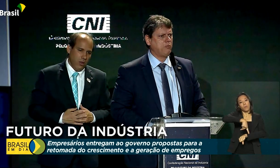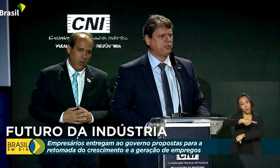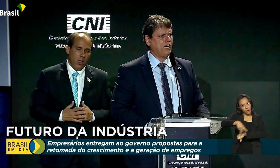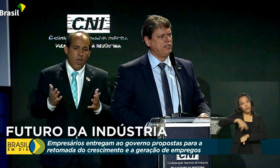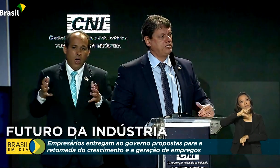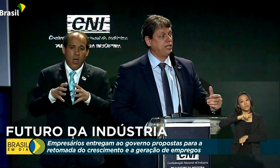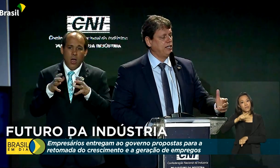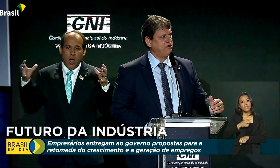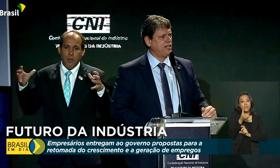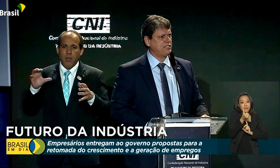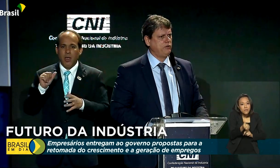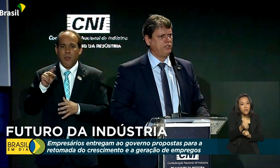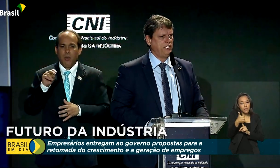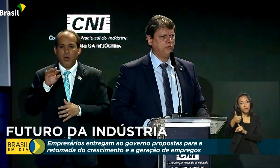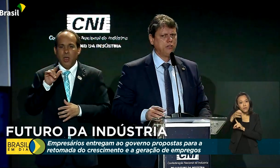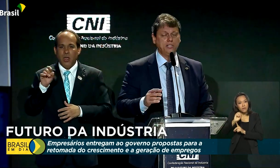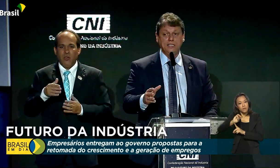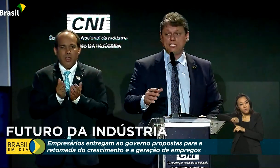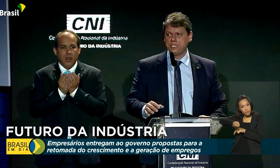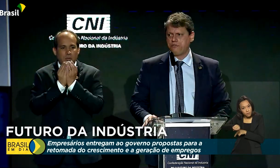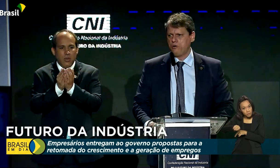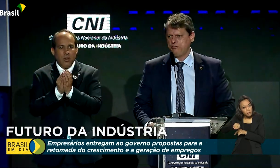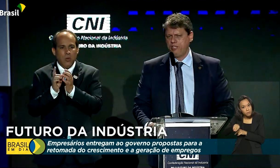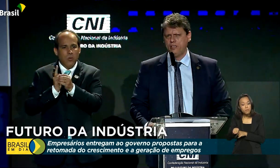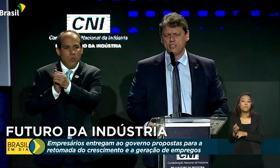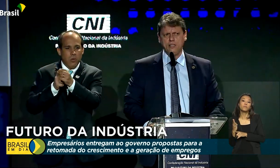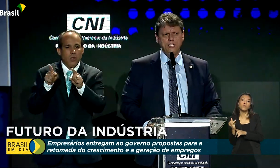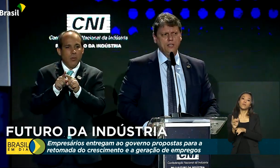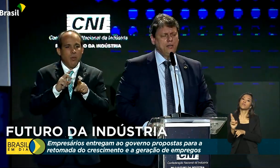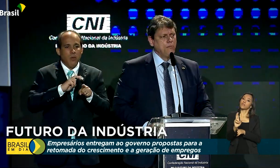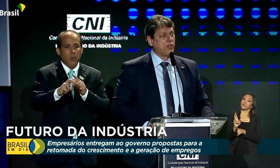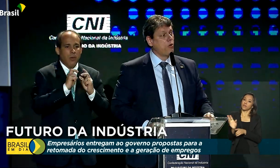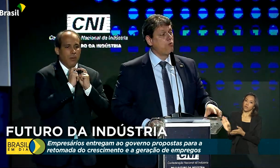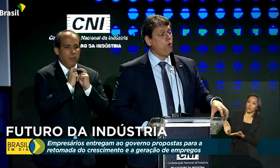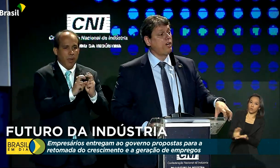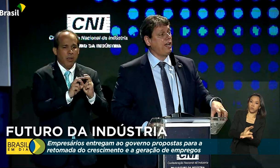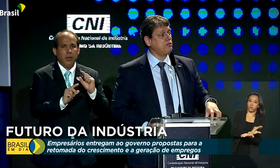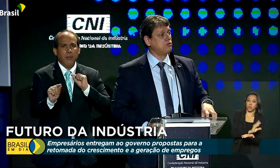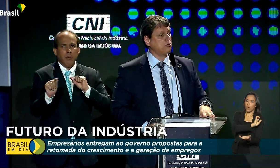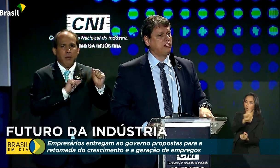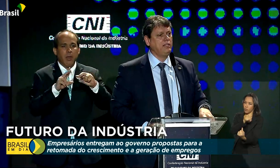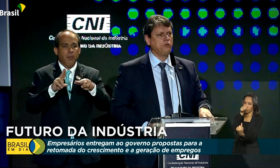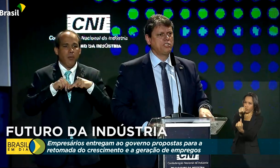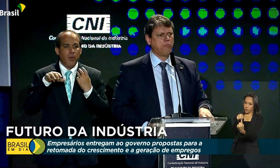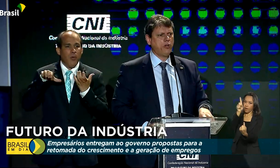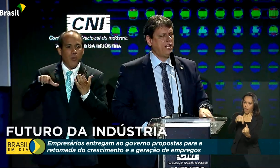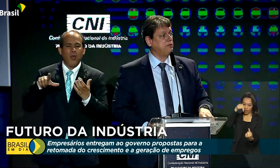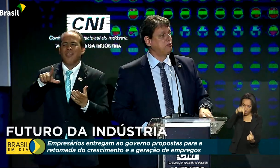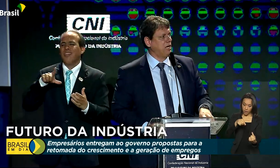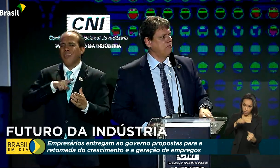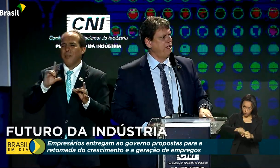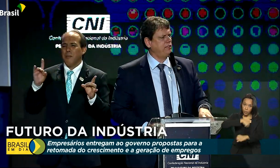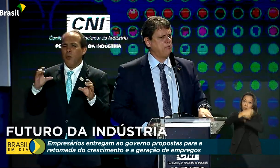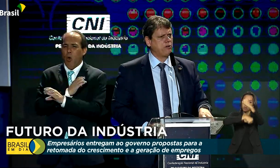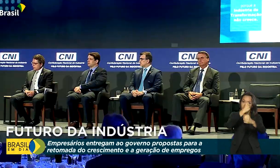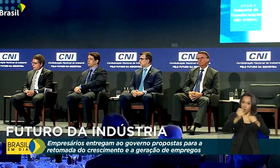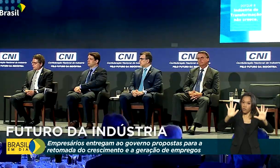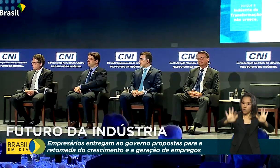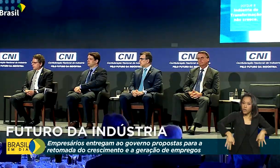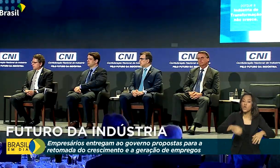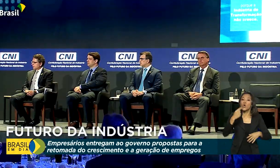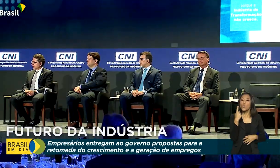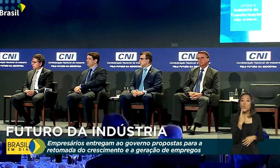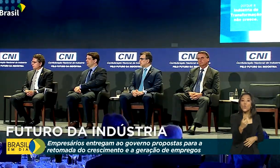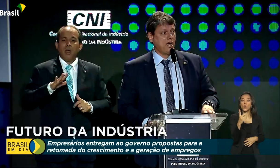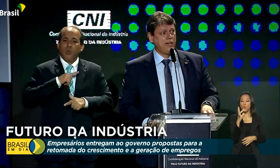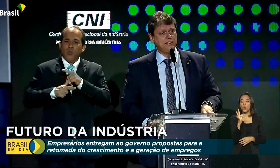610 bilhões de reais em investimentos. A meta é terminar o ano que vem com 1 trilhão